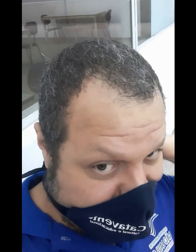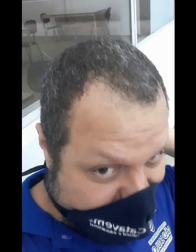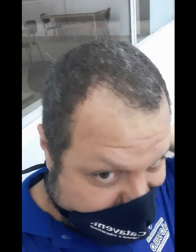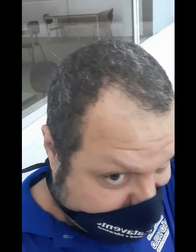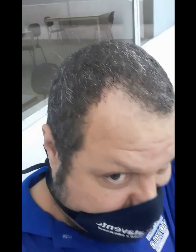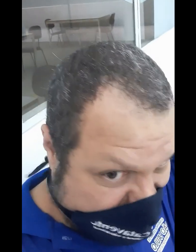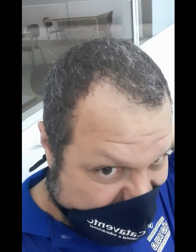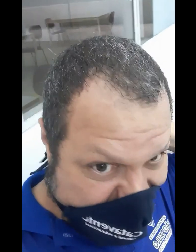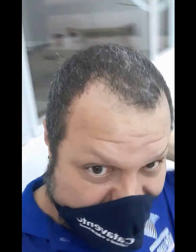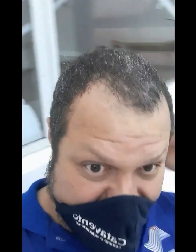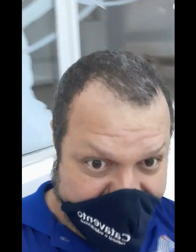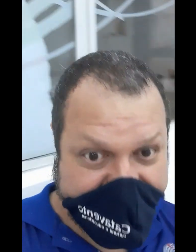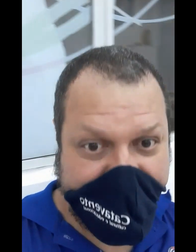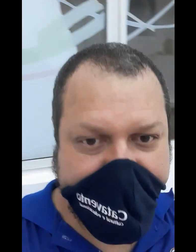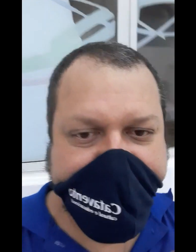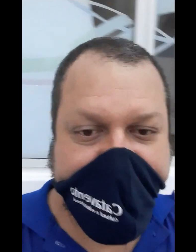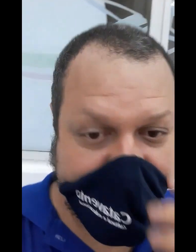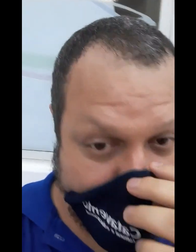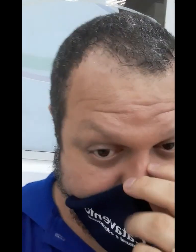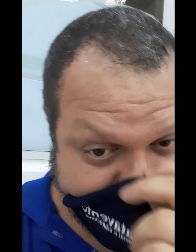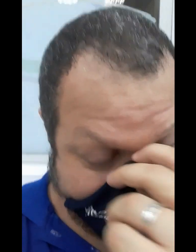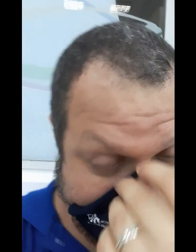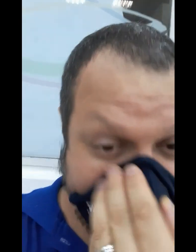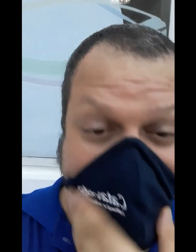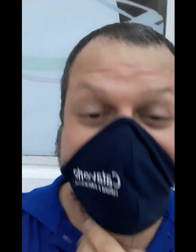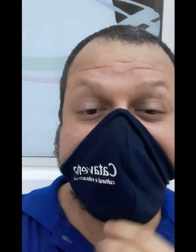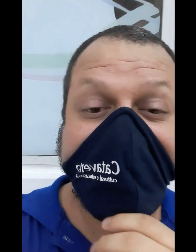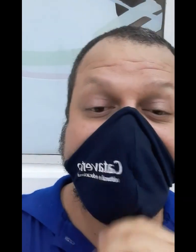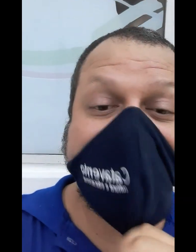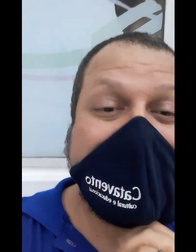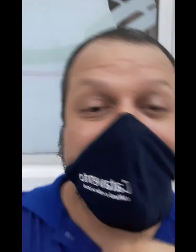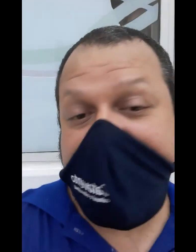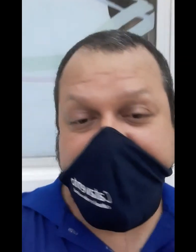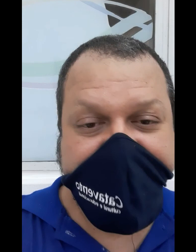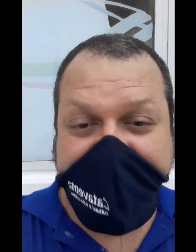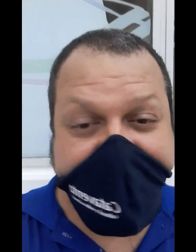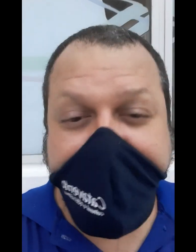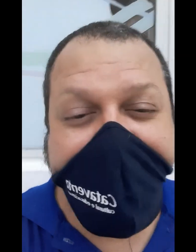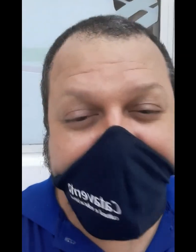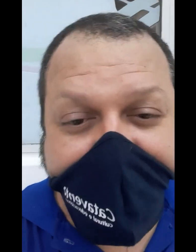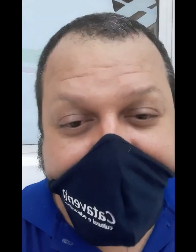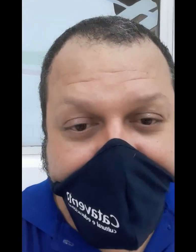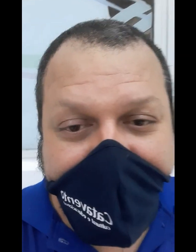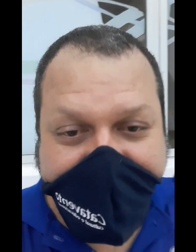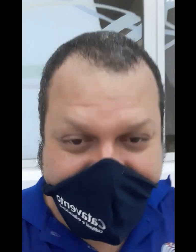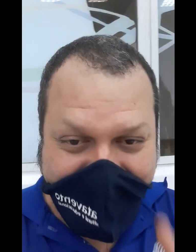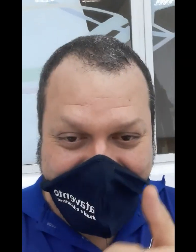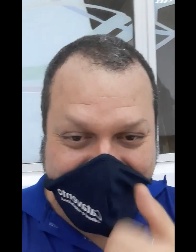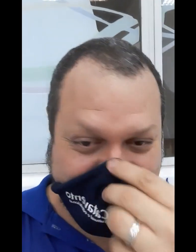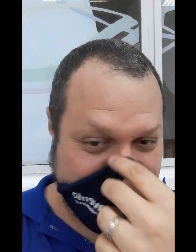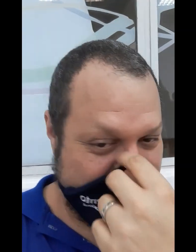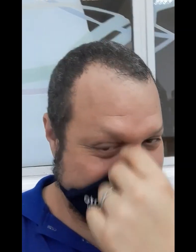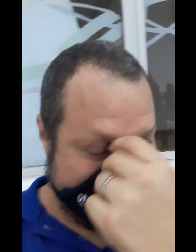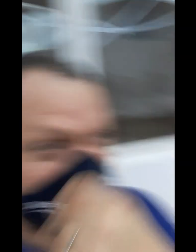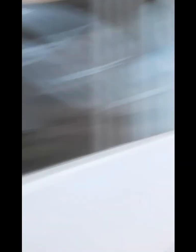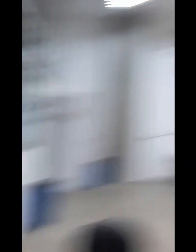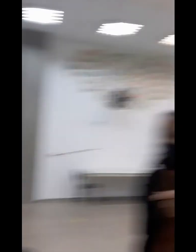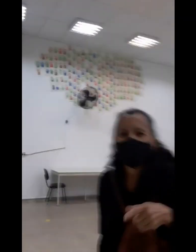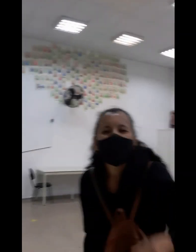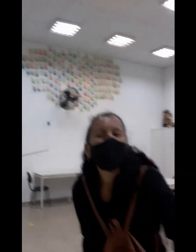vídeo? Volta várias vezes, né? Se tiver dúvidas, pergunta lá no grupo, que a gente vai respondendo e tudo mais. E é tudo mais lá, né? É para o nosso grupo.